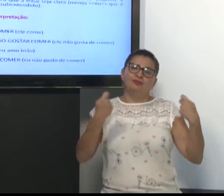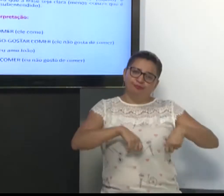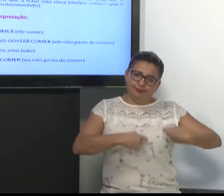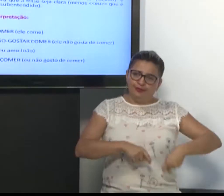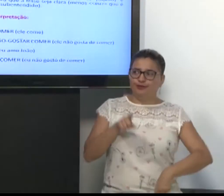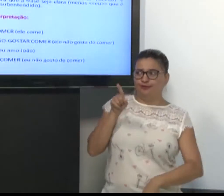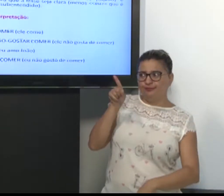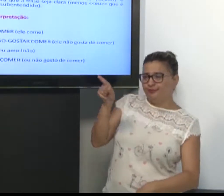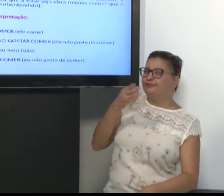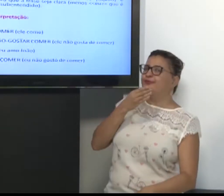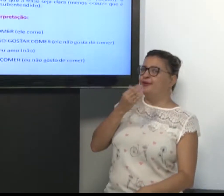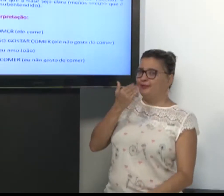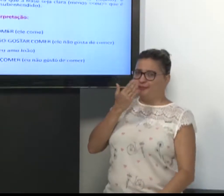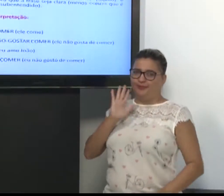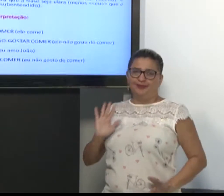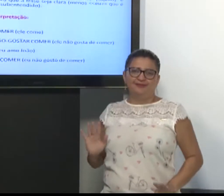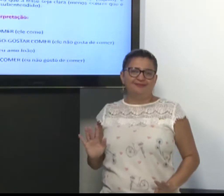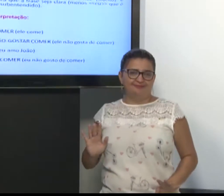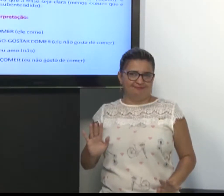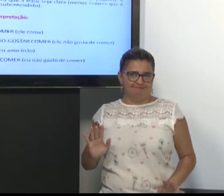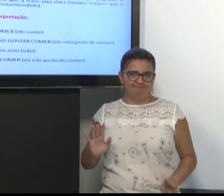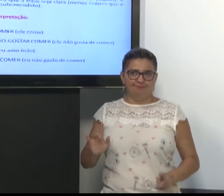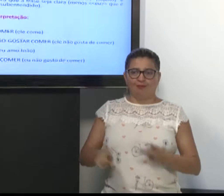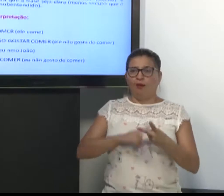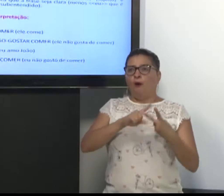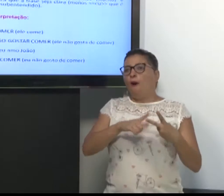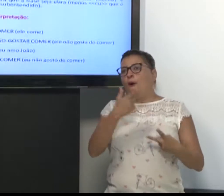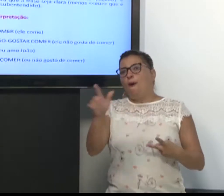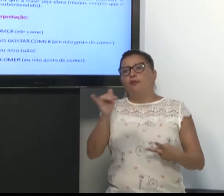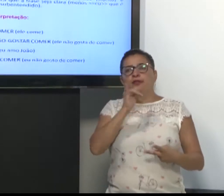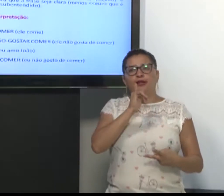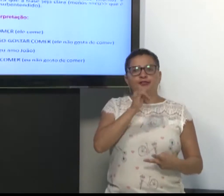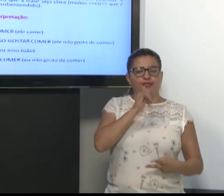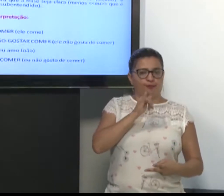preciso sinalizar que é homem. Então, ele comeu. Outro exemplo.